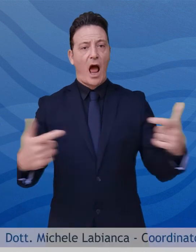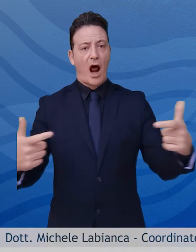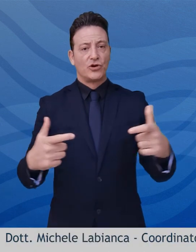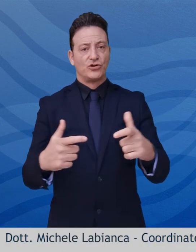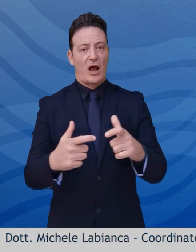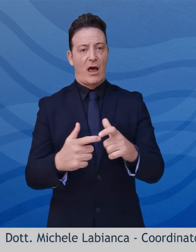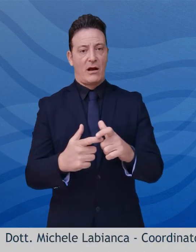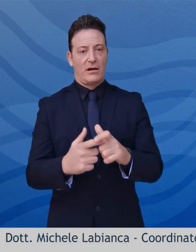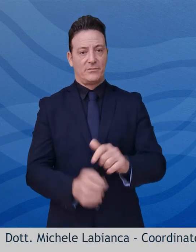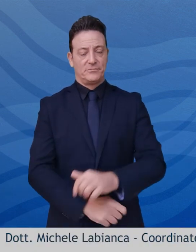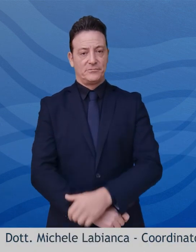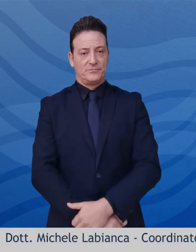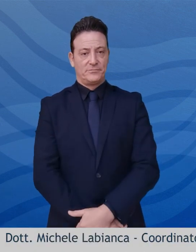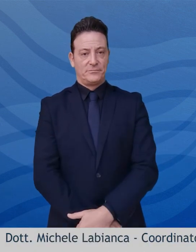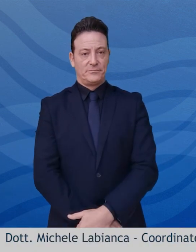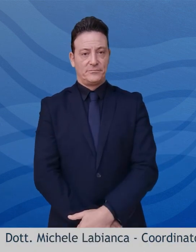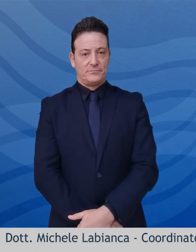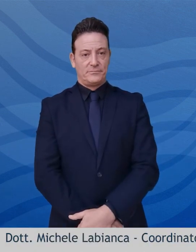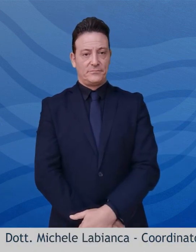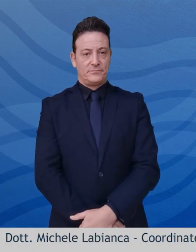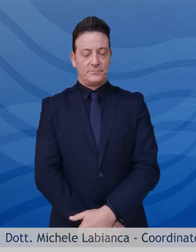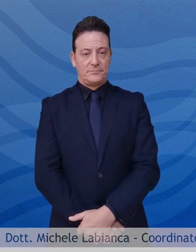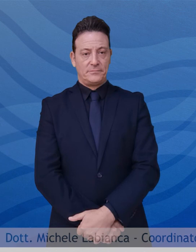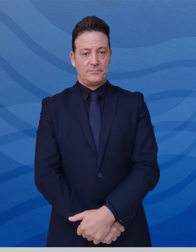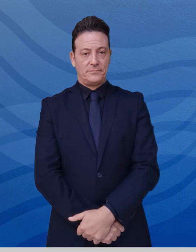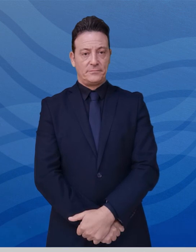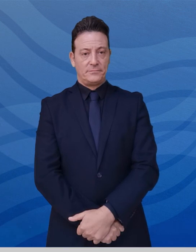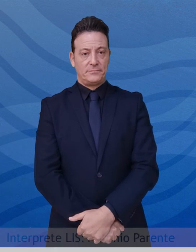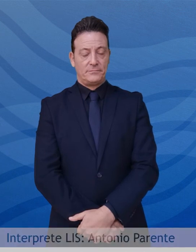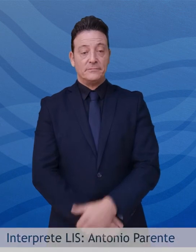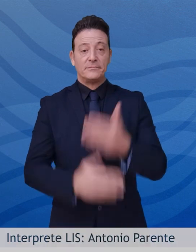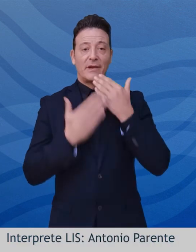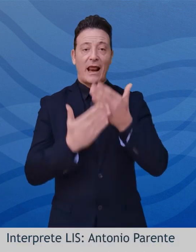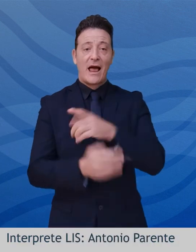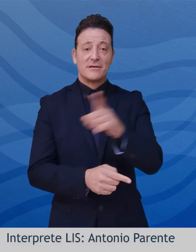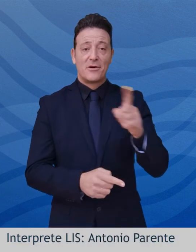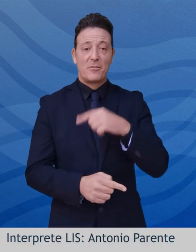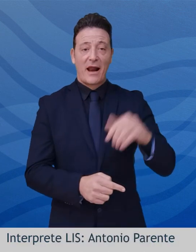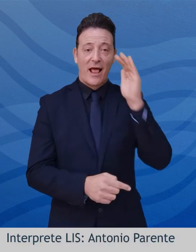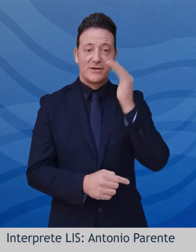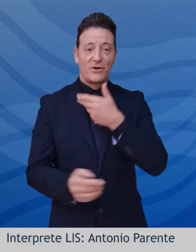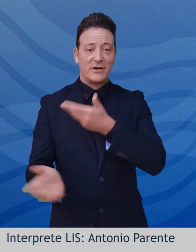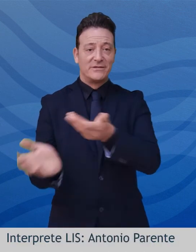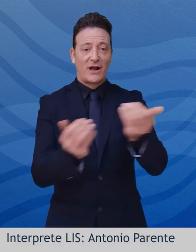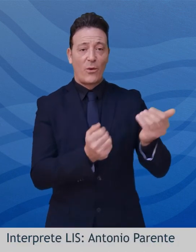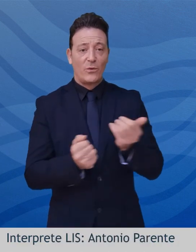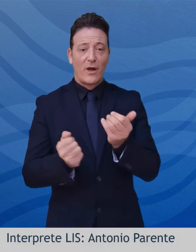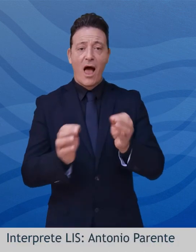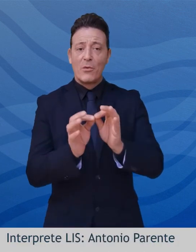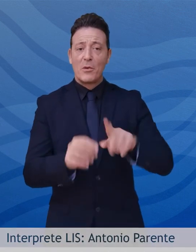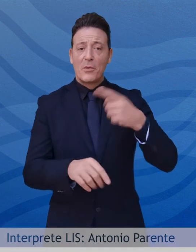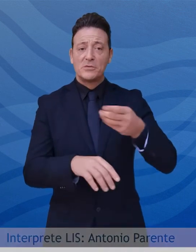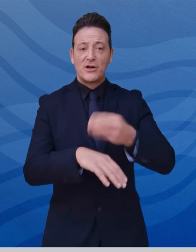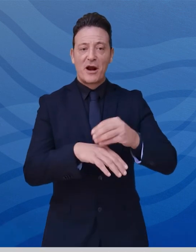tendenza all'eventuale aumento incontrollato dei casi positivi. Ringraziandovi per l'attenzione vi saluto e vi do appuntamento al